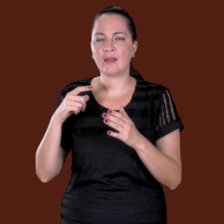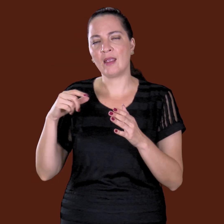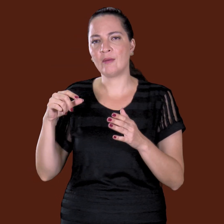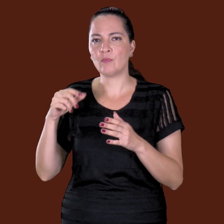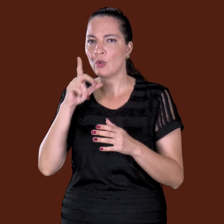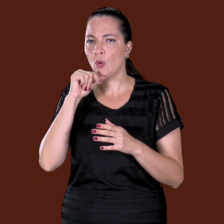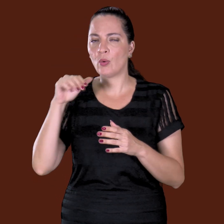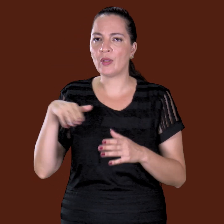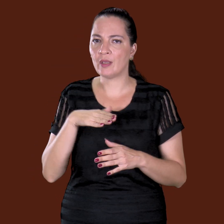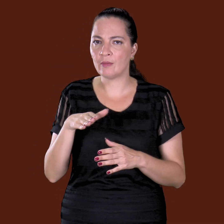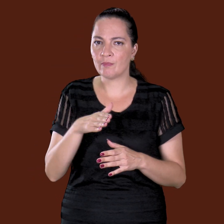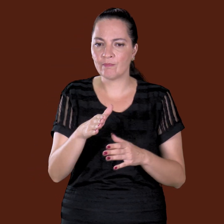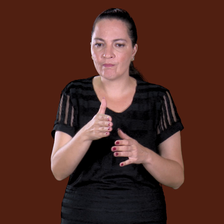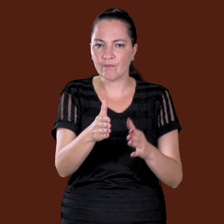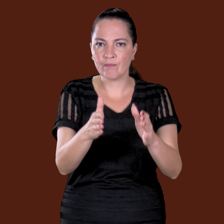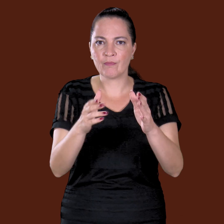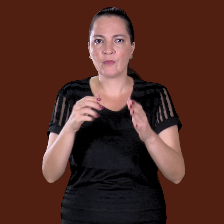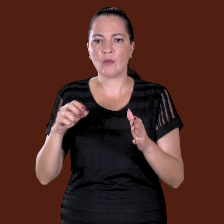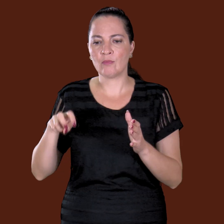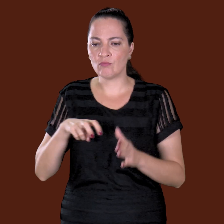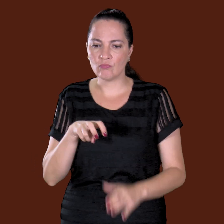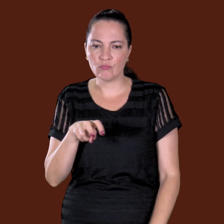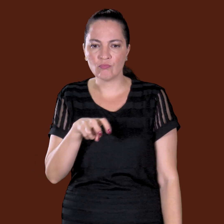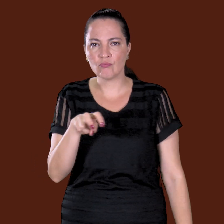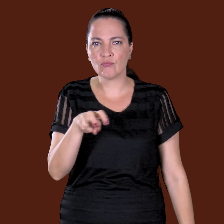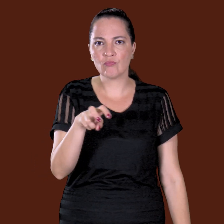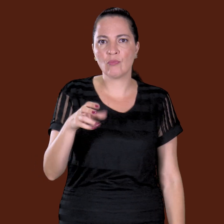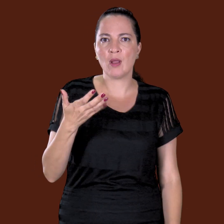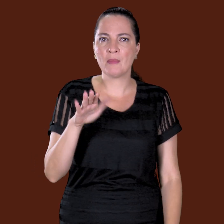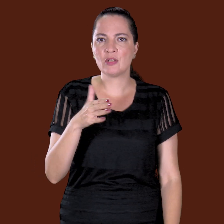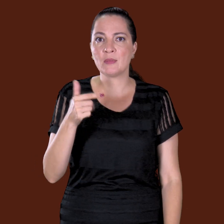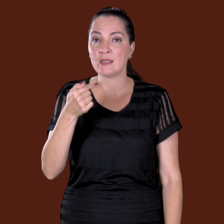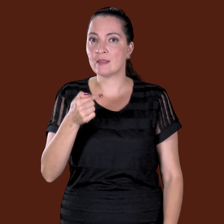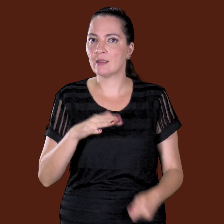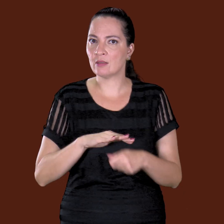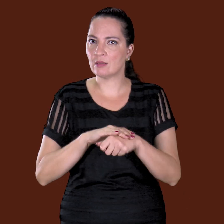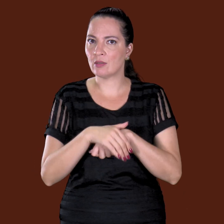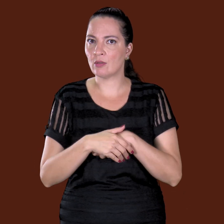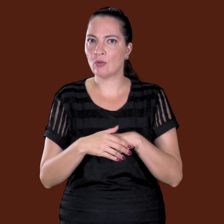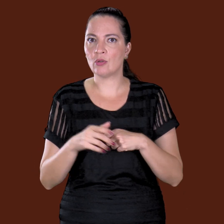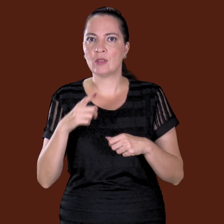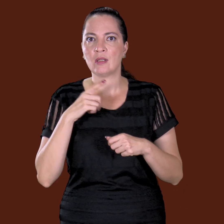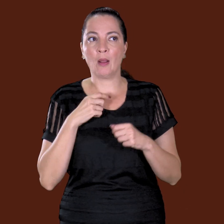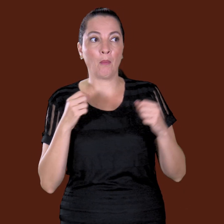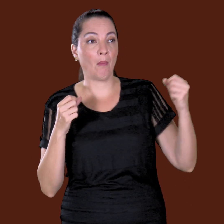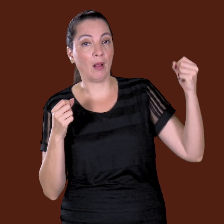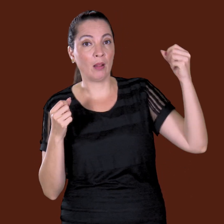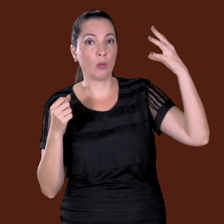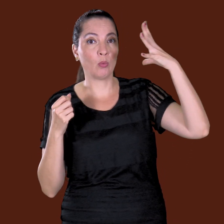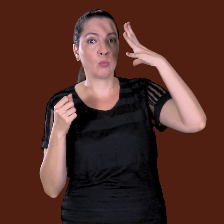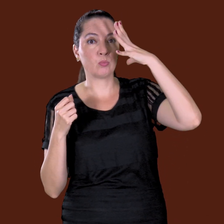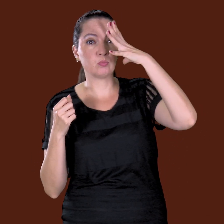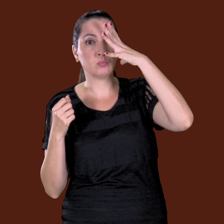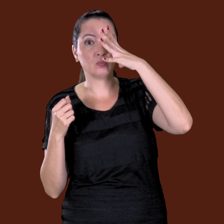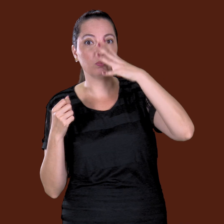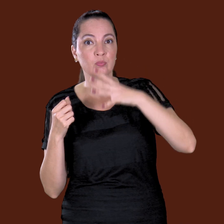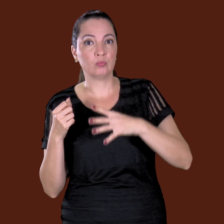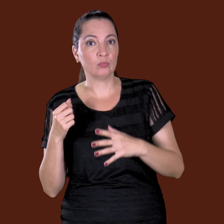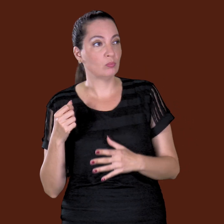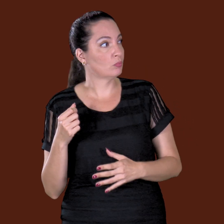lago, né, era umas sete horas da noite, apareceu uma luz, do meu lado,